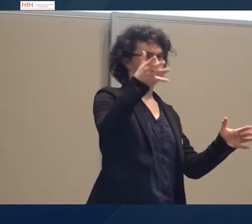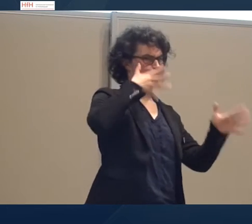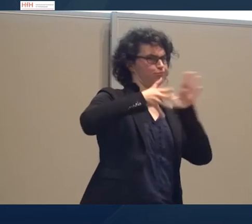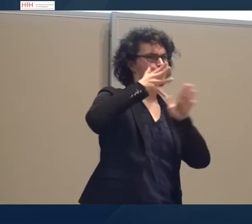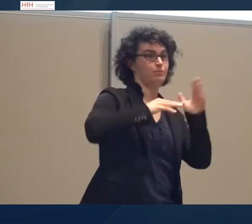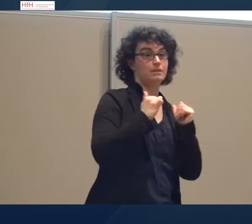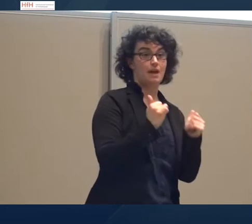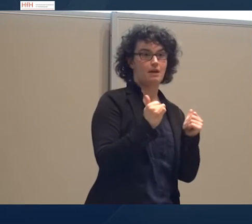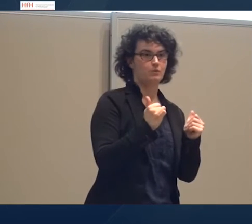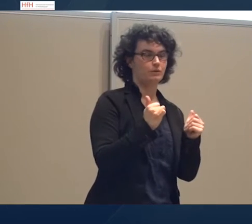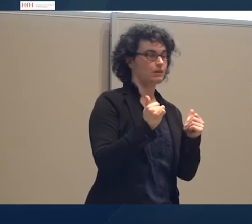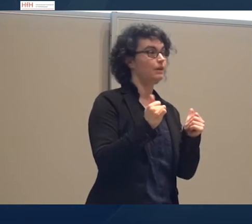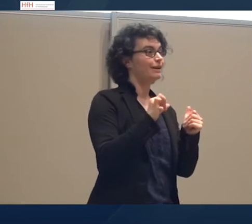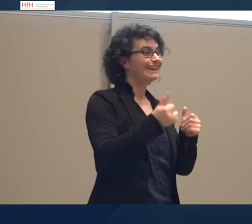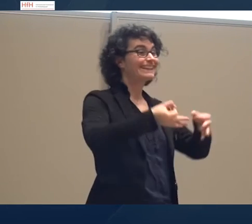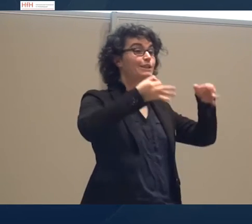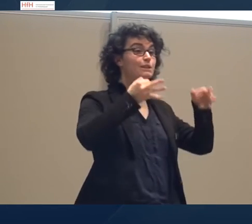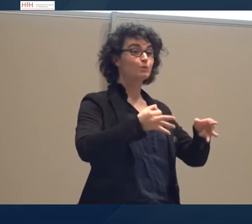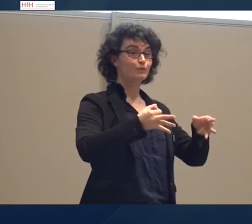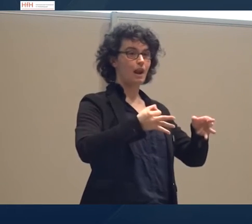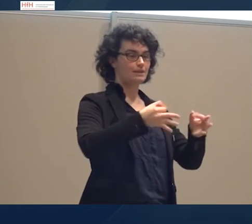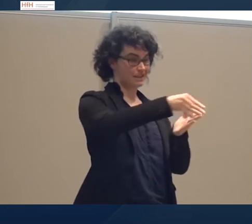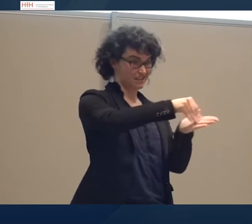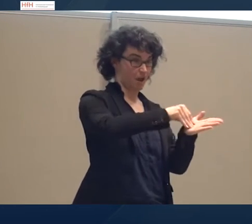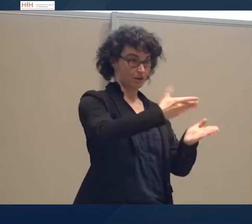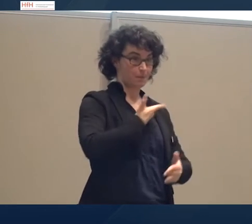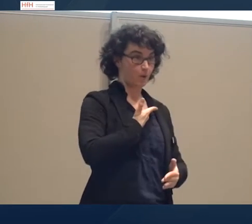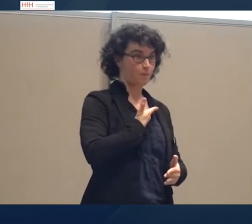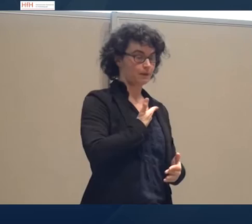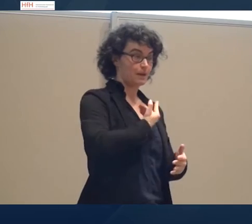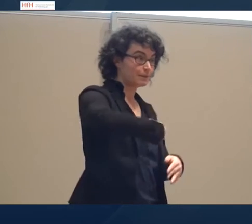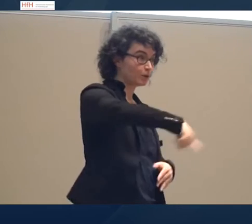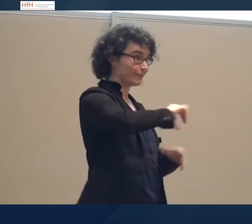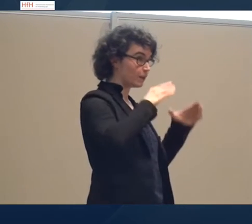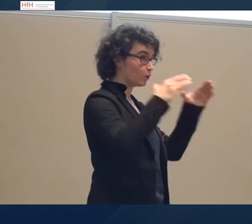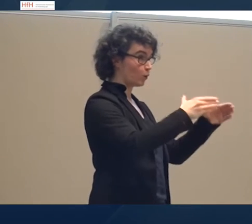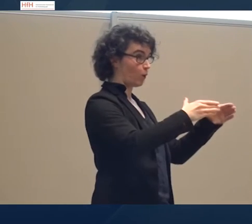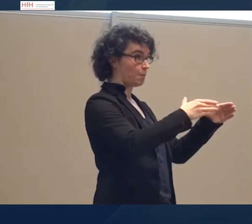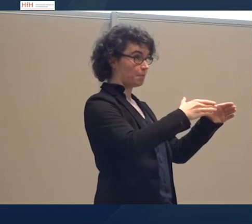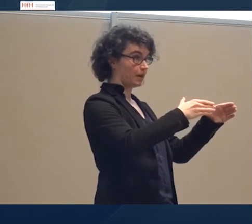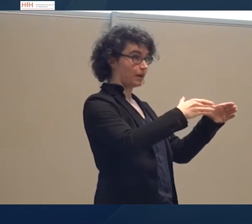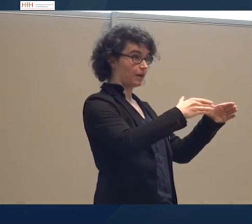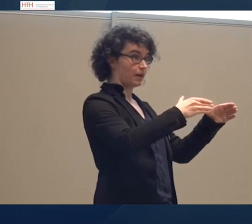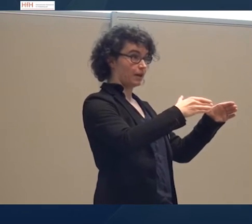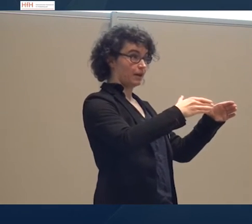Zuverlässigkeit erhalten wird dadurch. Das sind andere Fragen, dass sie uns sagen, welche Personen